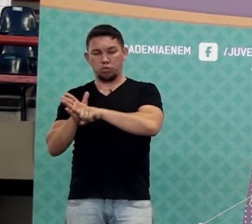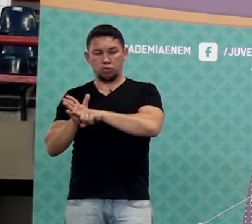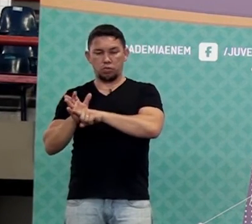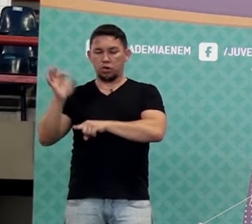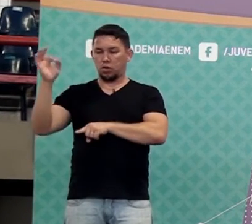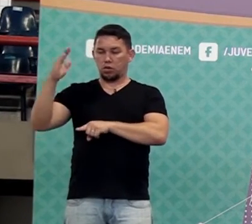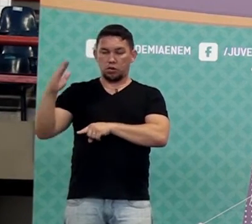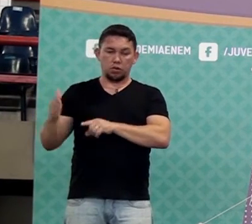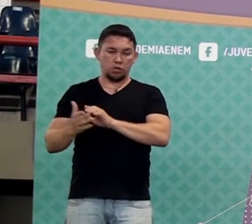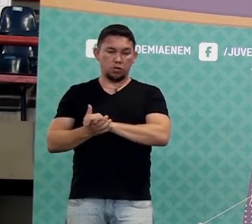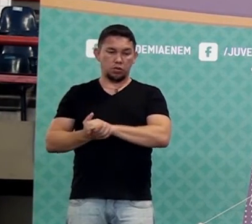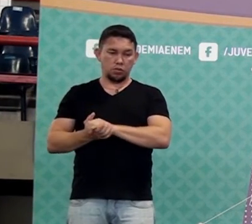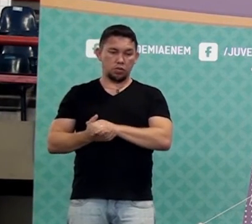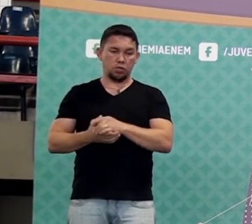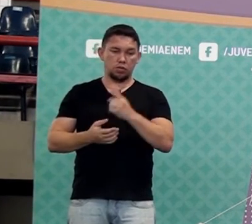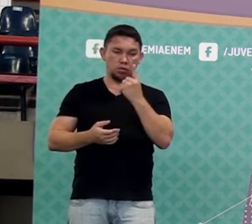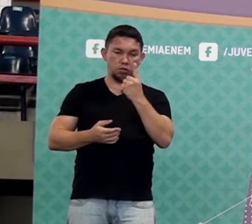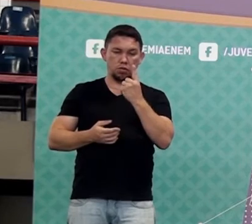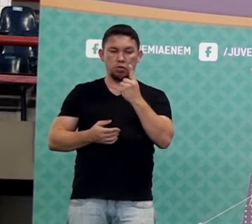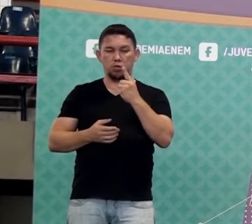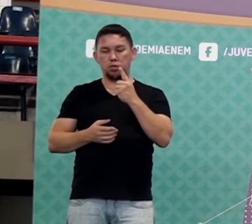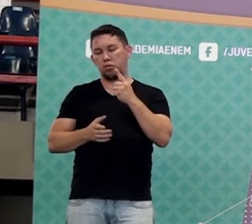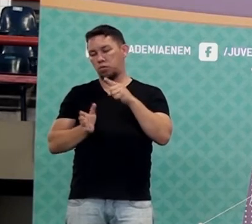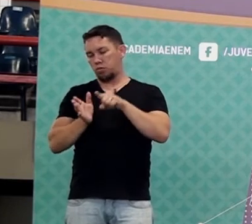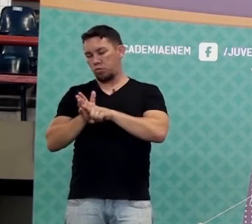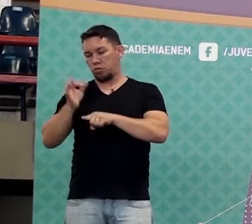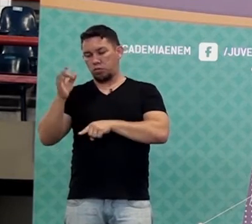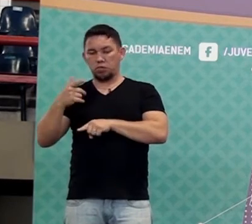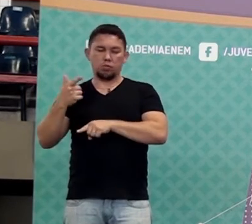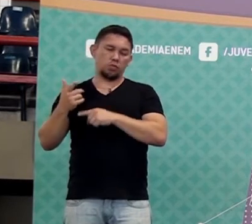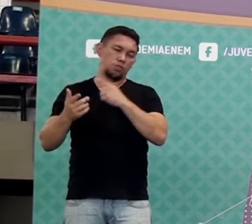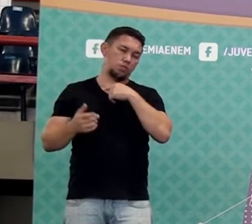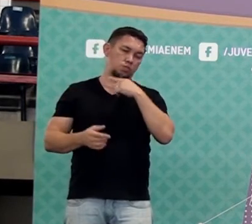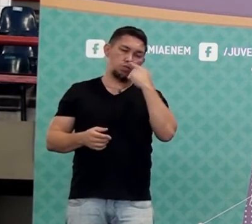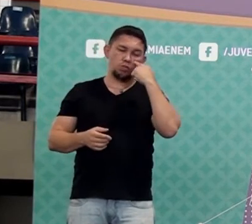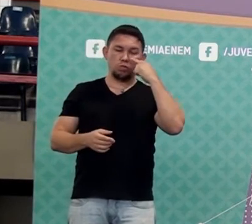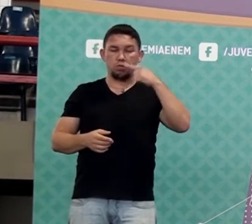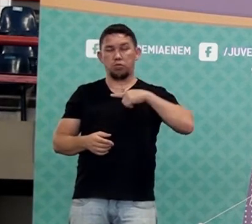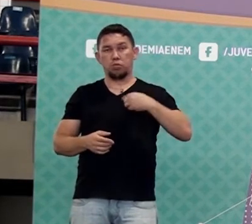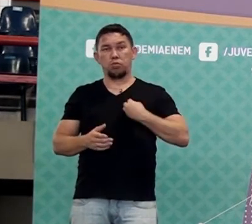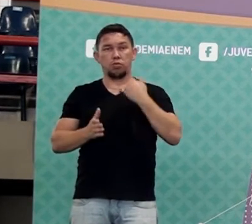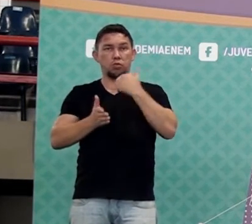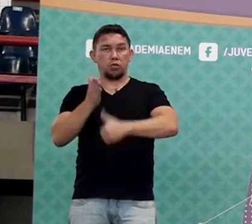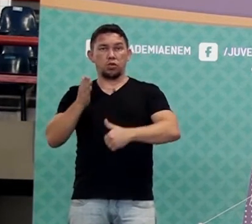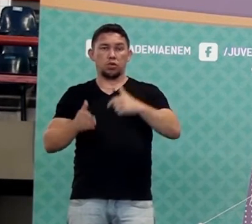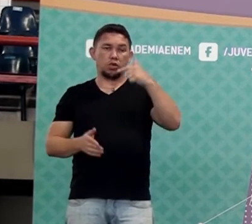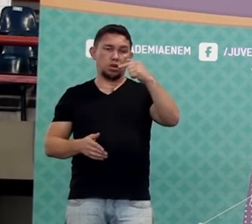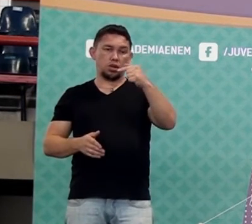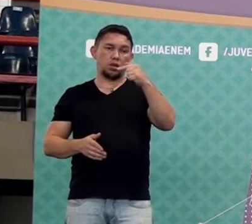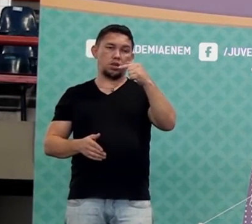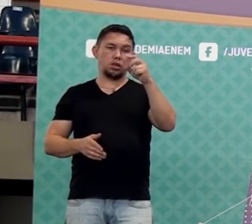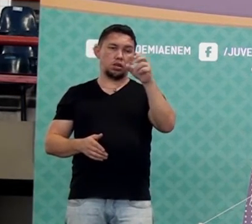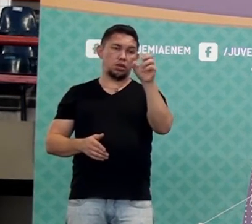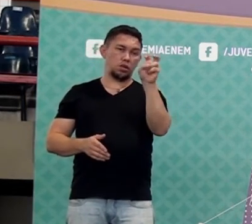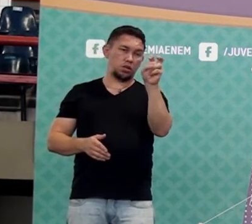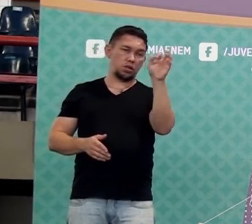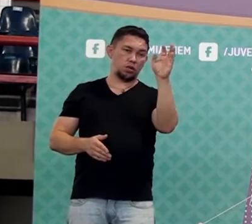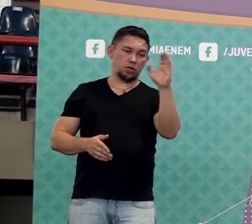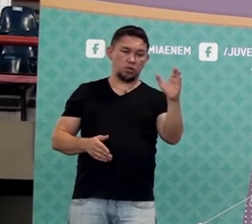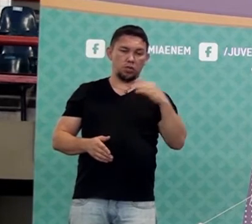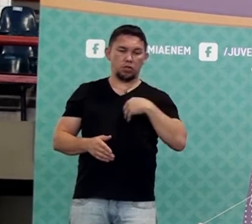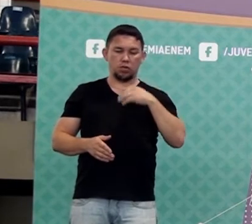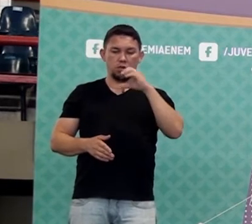cinco por cento. Multiplica por um vírgula setenta e cinco. Mas se um desconto de setenta cinco por cento, multiplica por